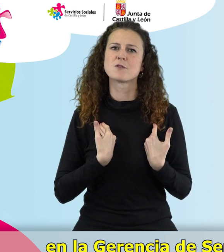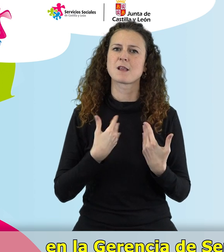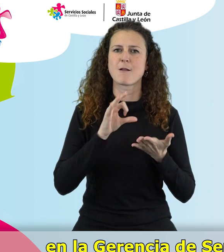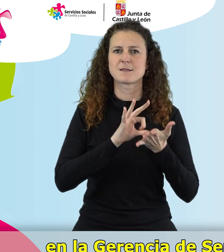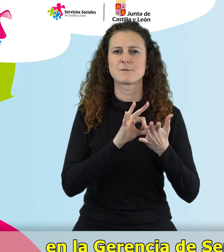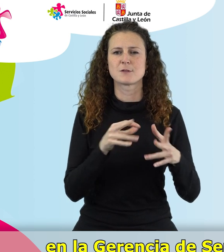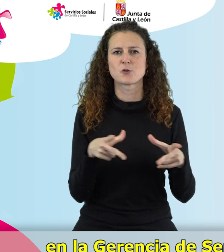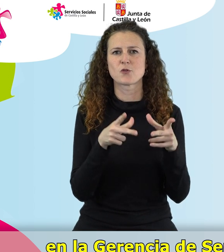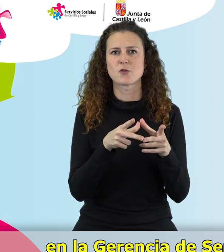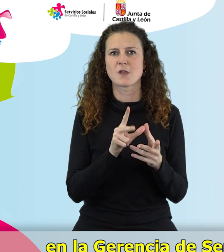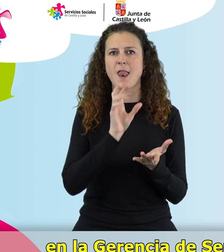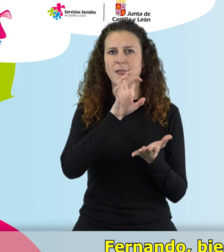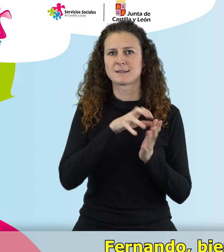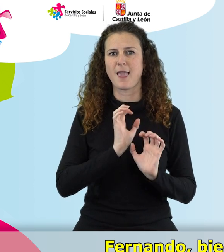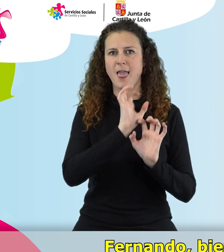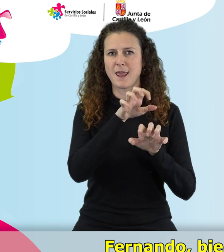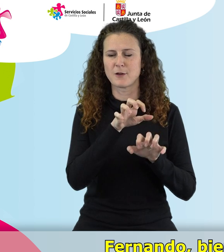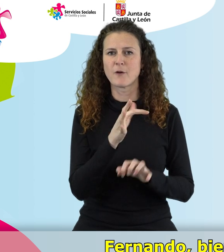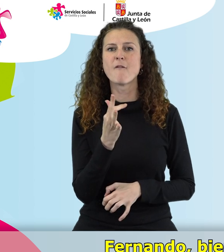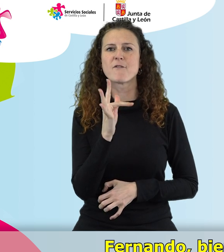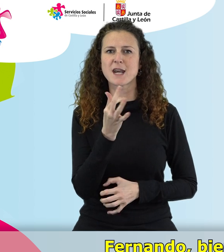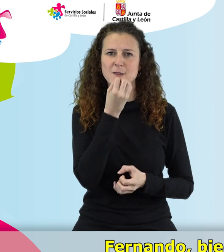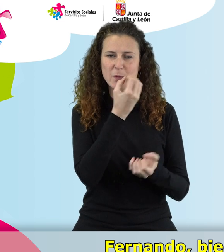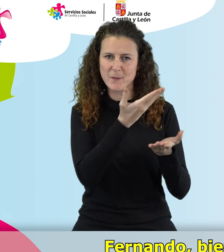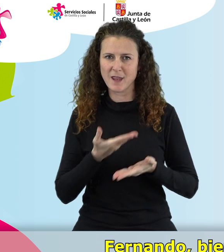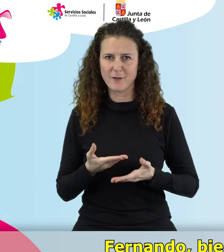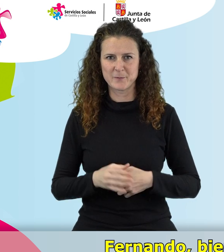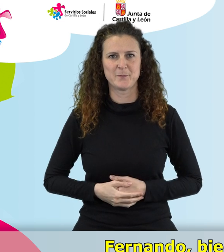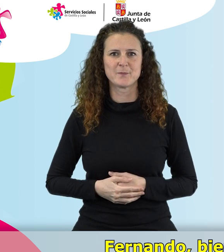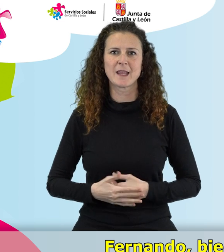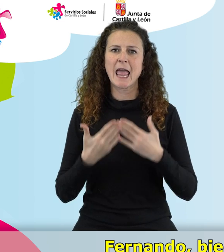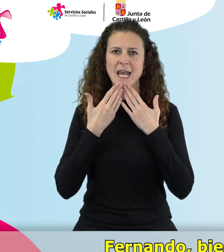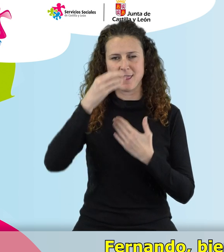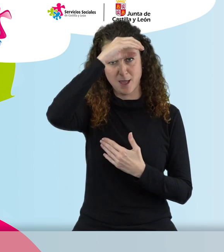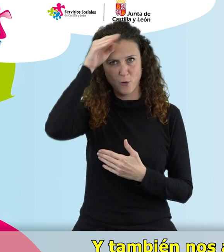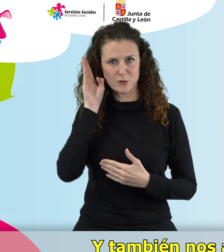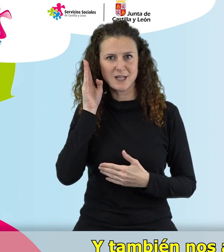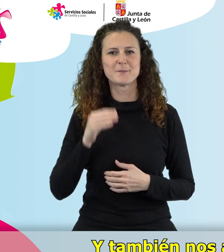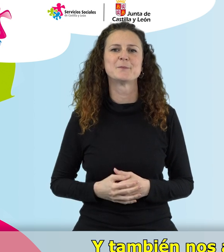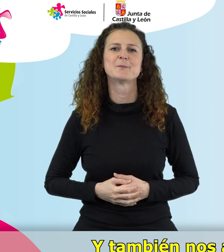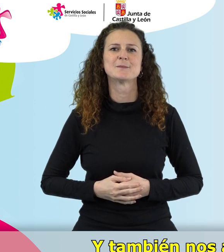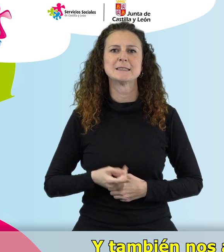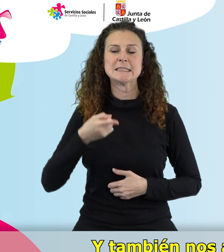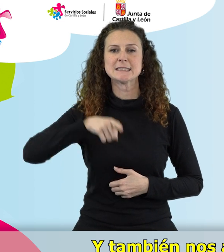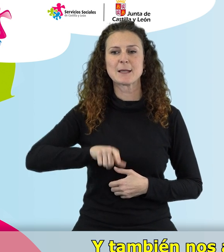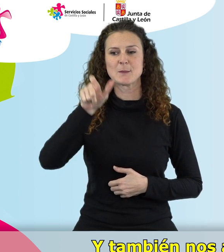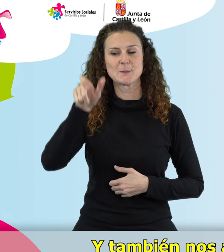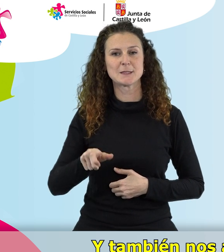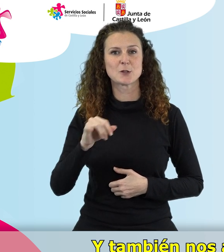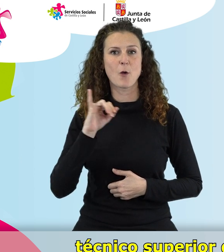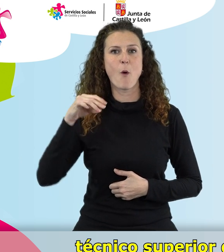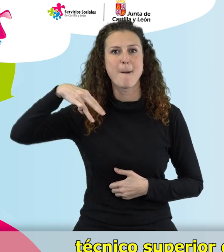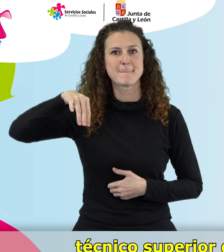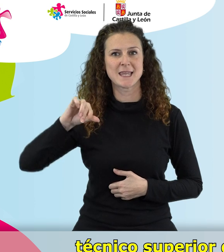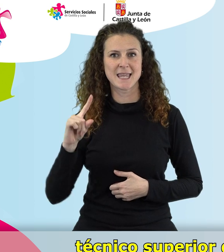Sociales de la Junta de Castilla y León. Fernando, bienvenido. Gracias Concha. Y también nos acompaña Juan Miguel